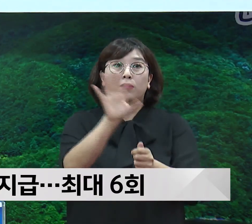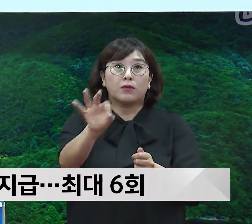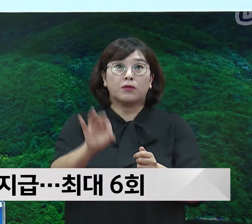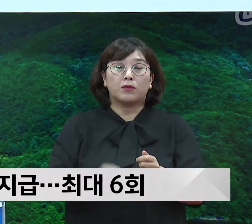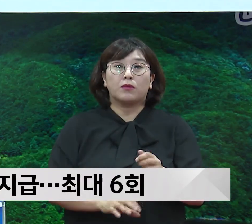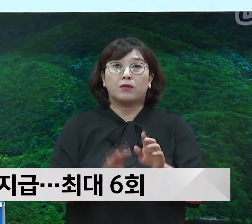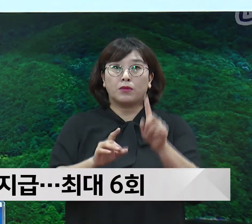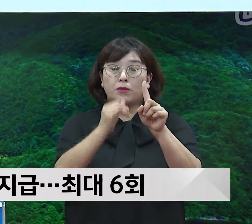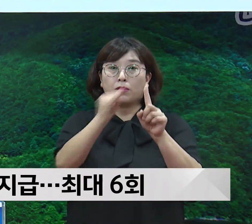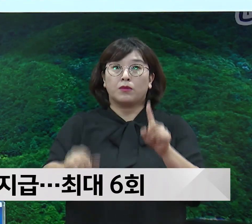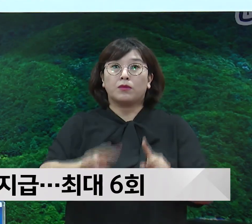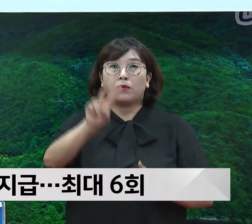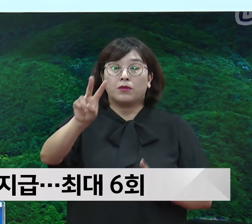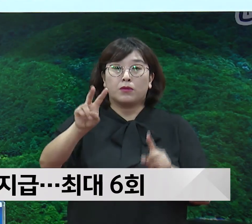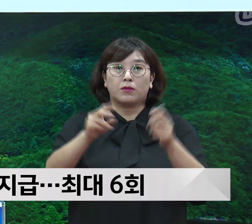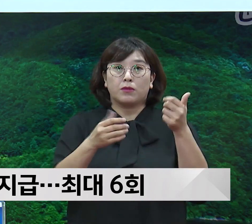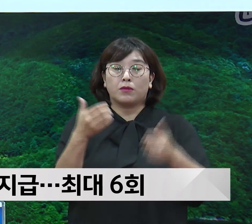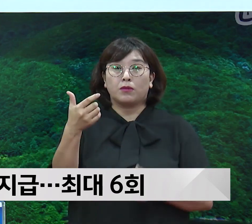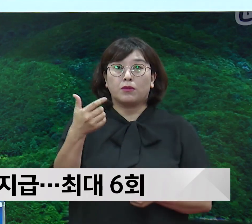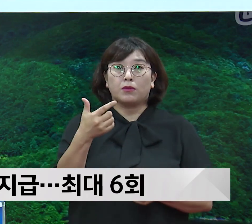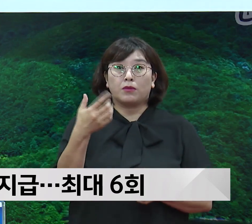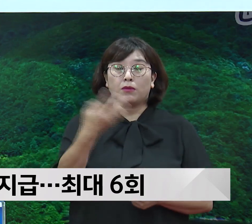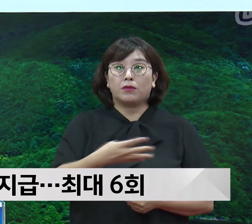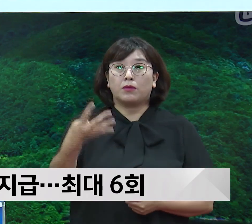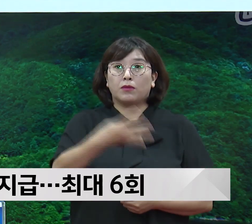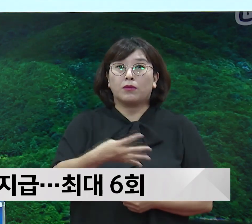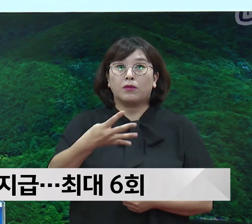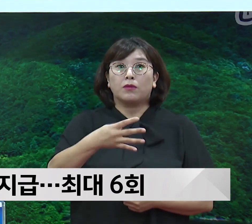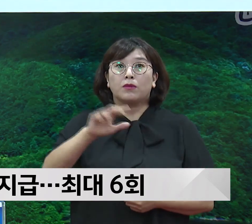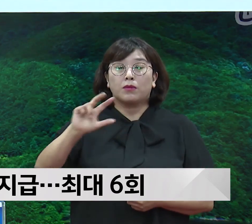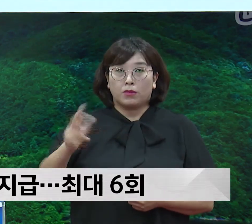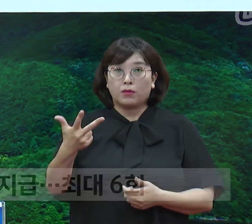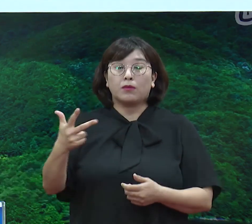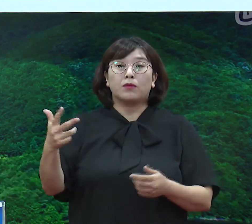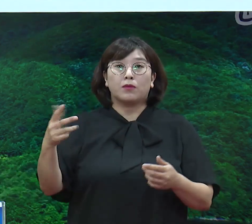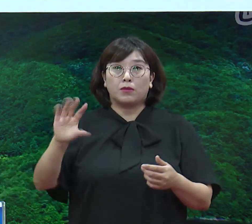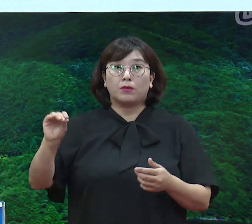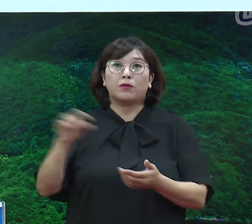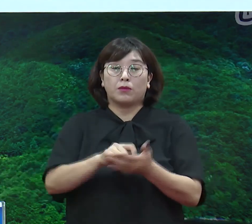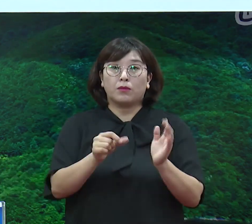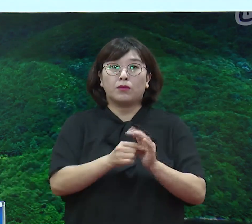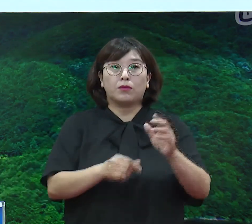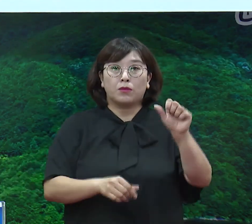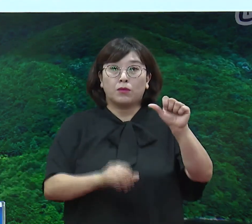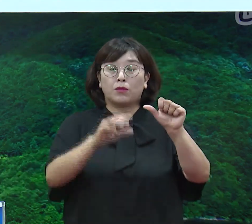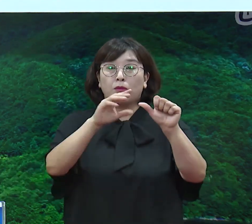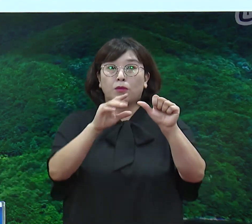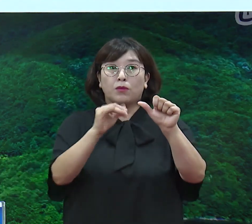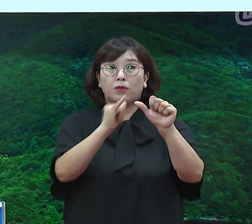47만 4900원에서 5인 이상 145만 7500원이 되겠습니다.